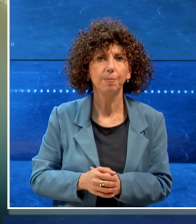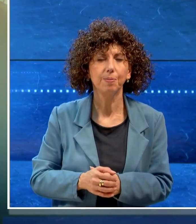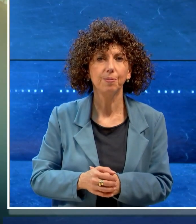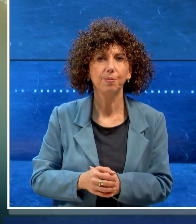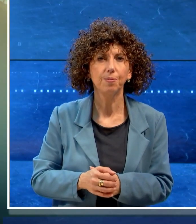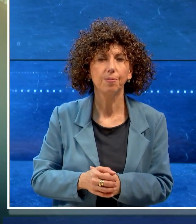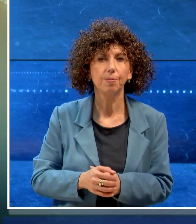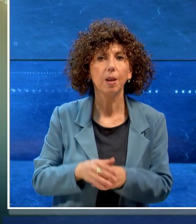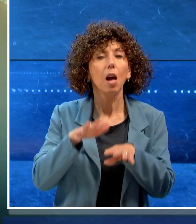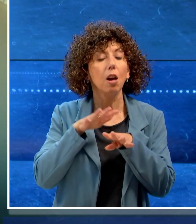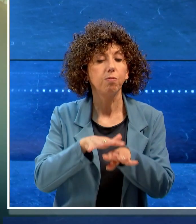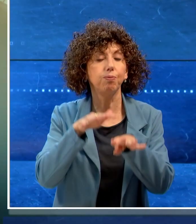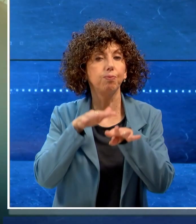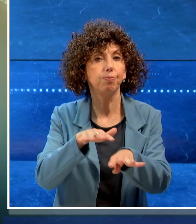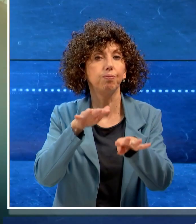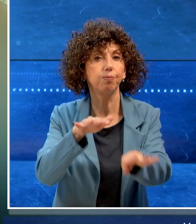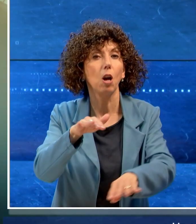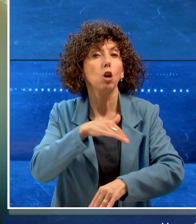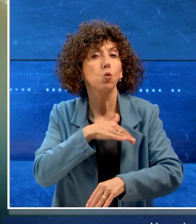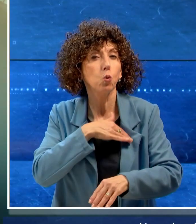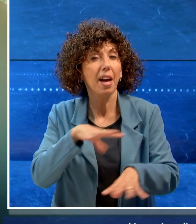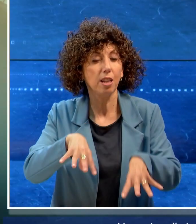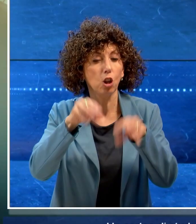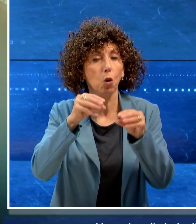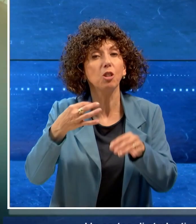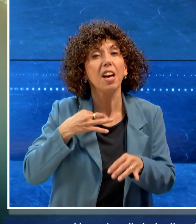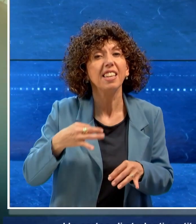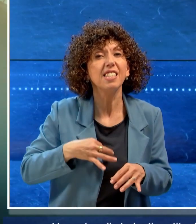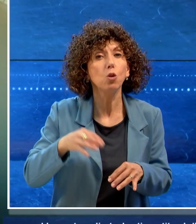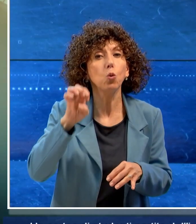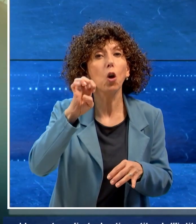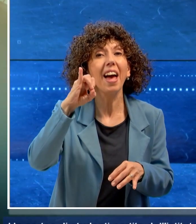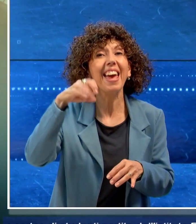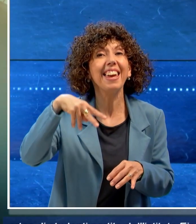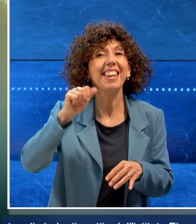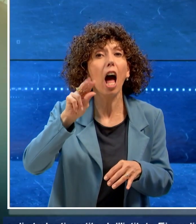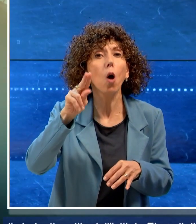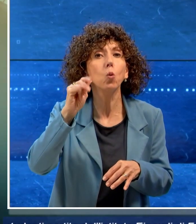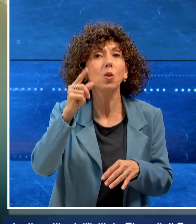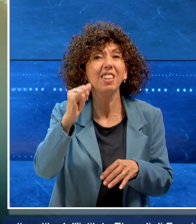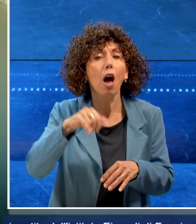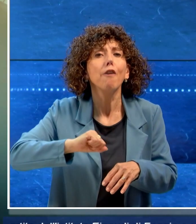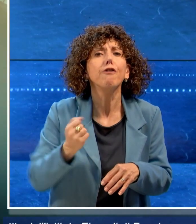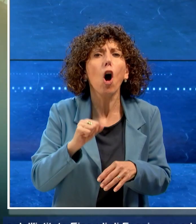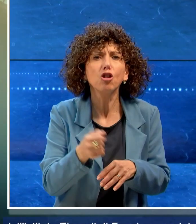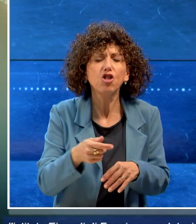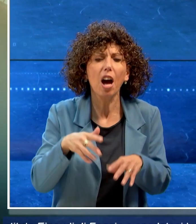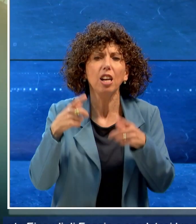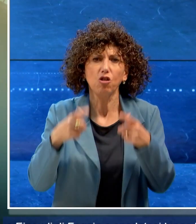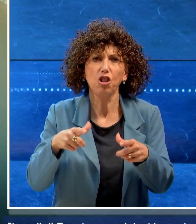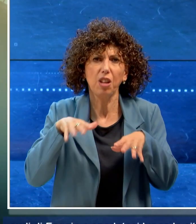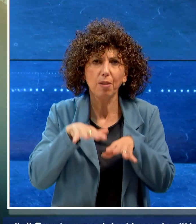Un corteo di studenti partito dall'Istituto Einaudi di Foggia e snodatosi lungo la città